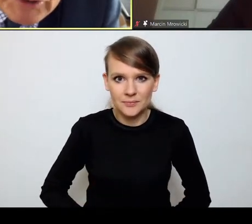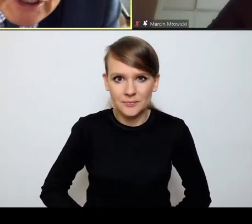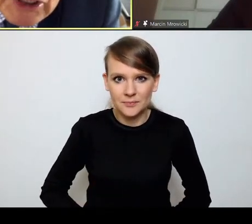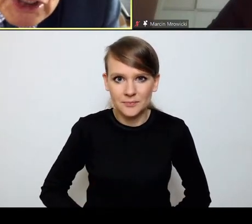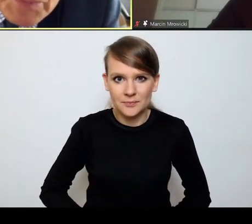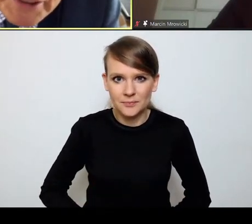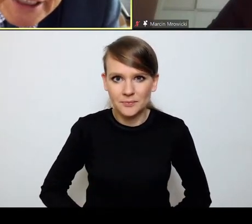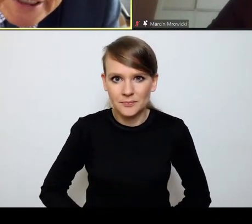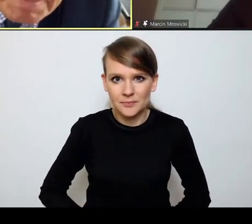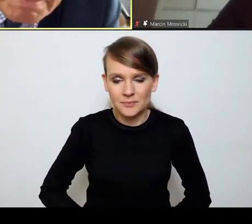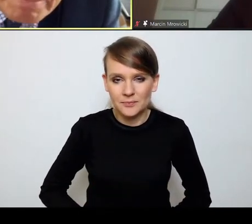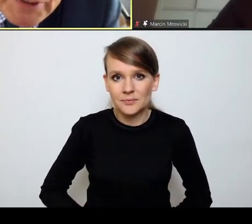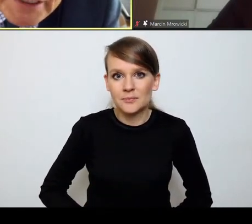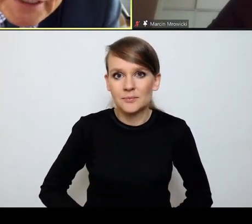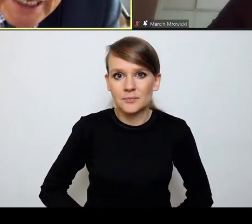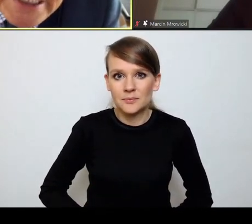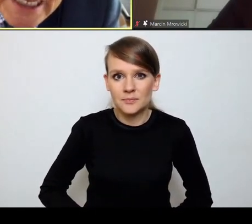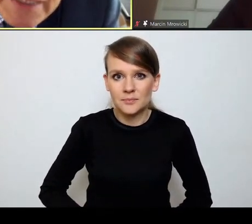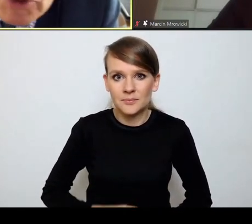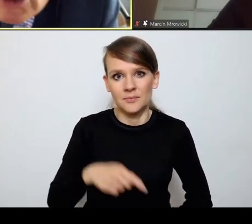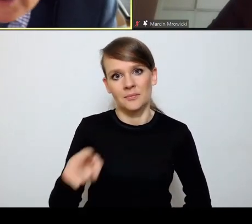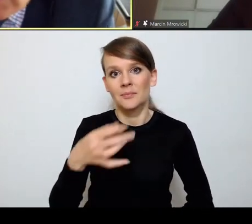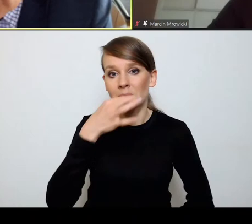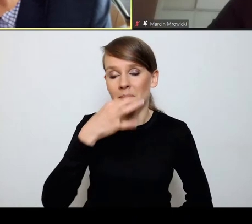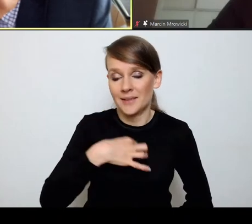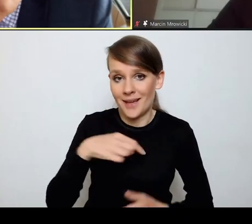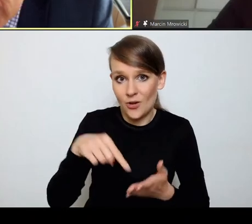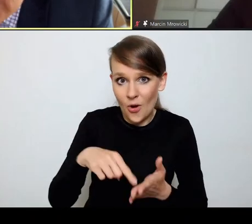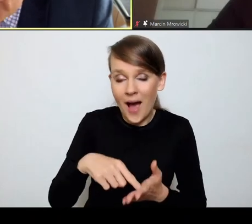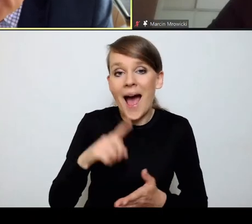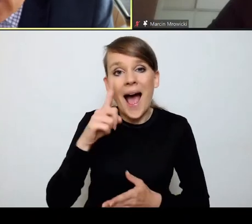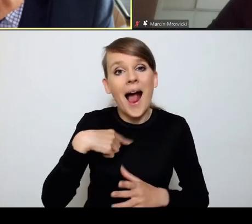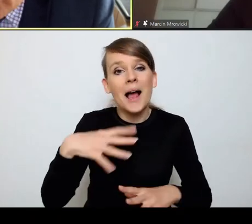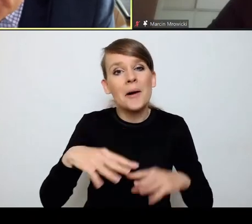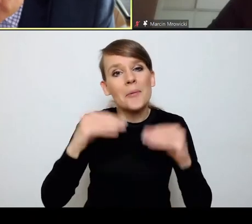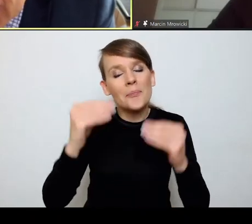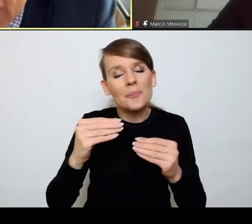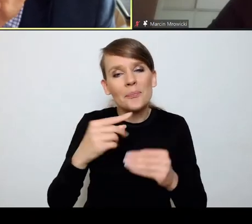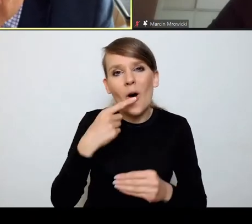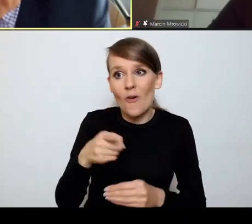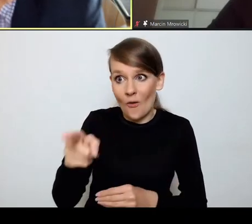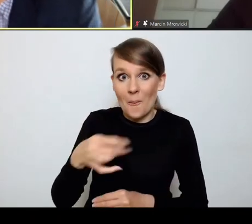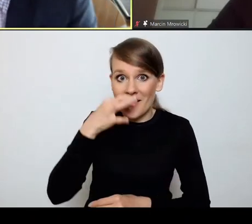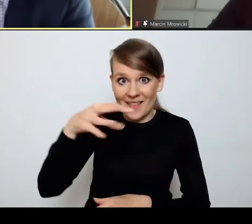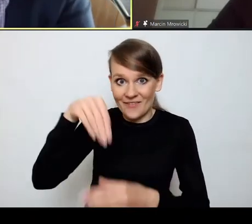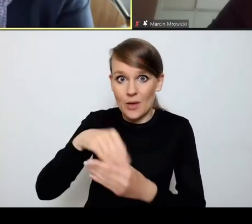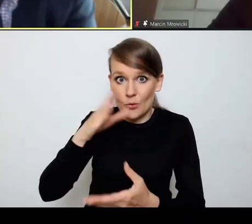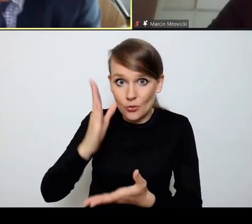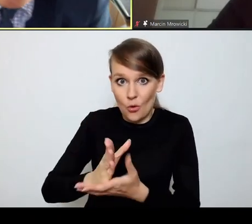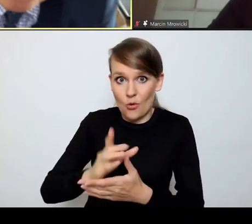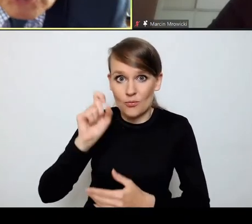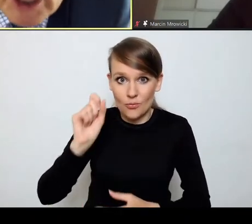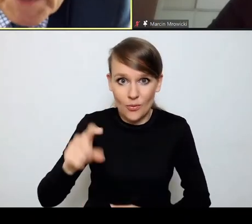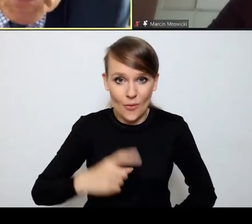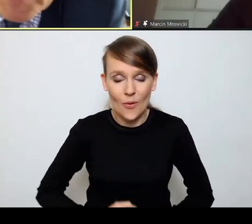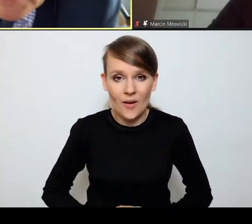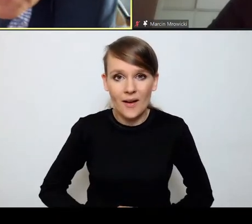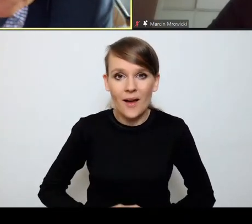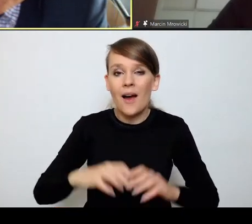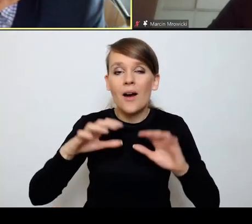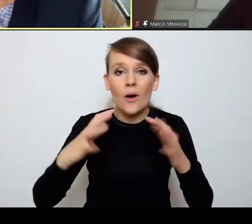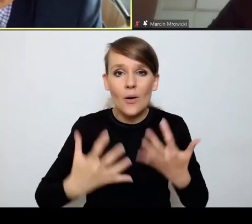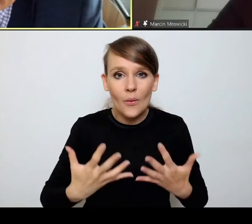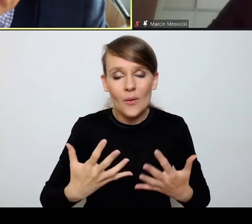bo tego dotyczy pytanie, ale zacznę może od tego, co już w Pańskim pytaniu wybrzmiało, a mianowicie to, że